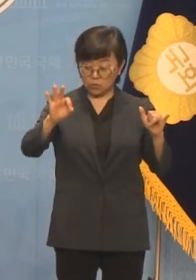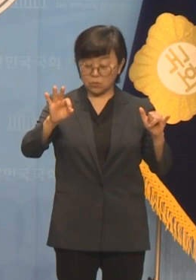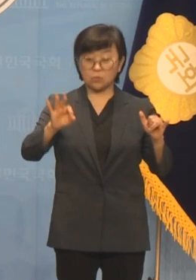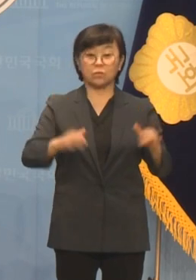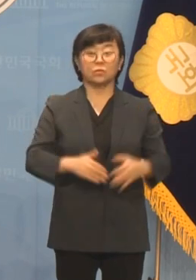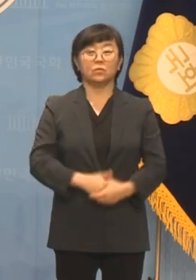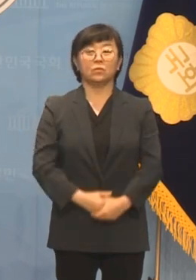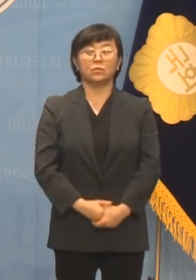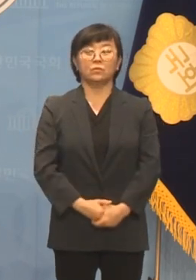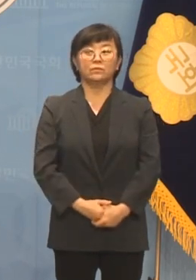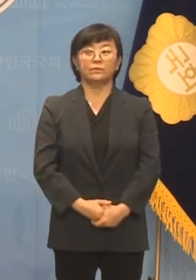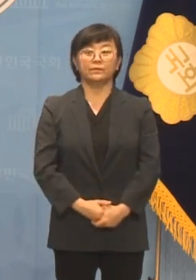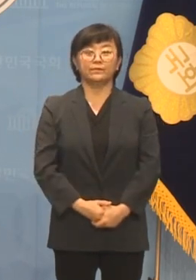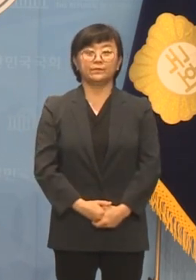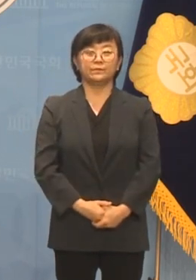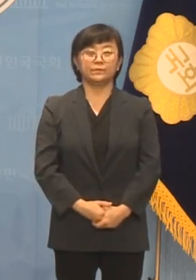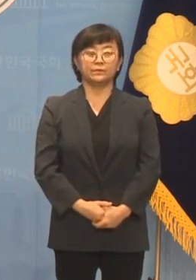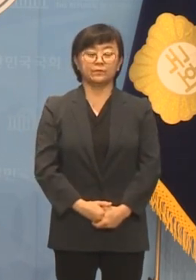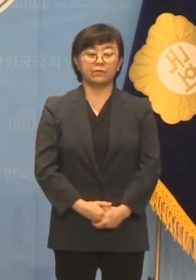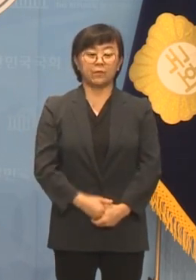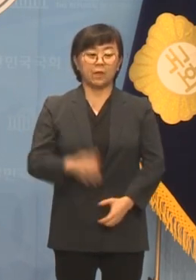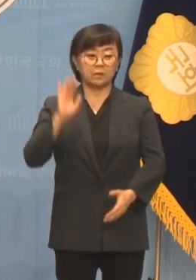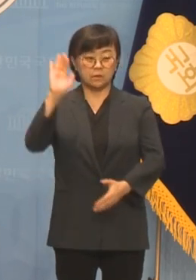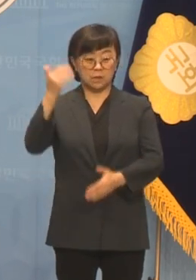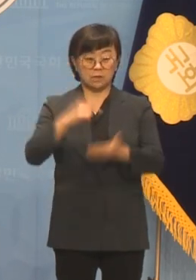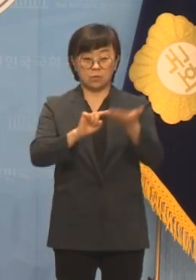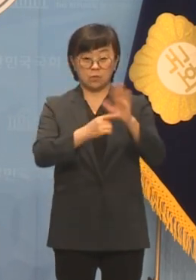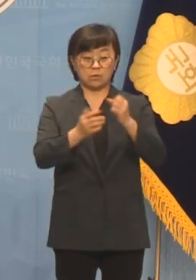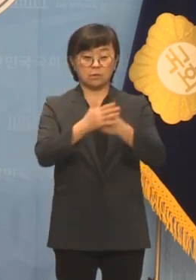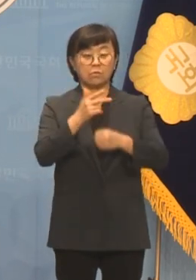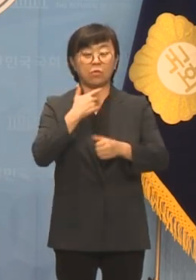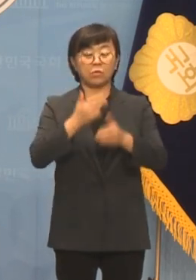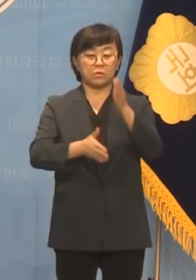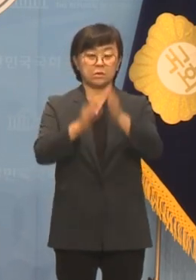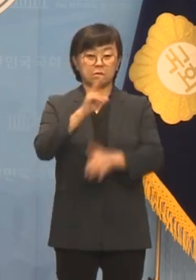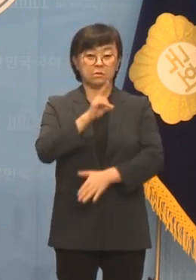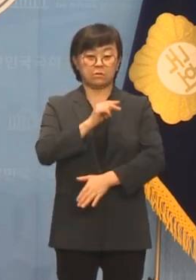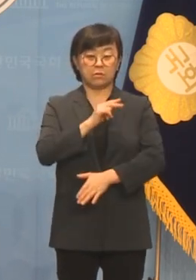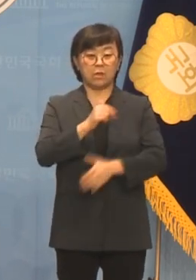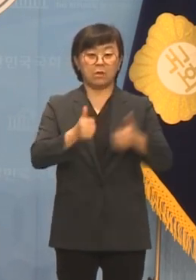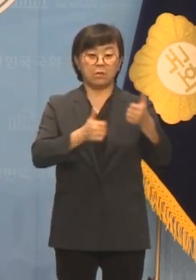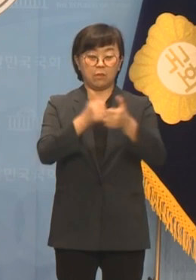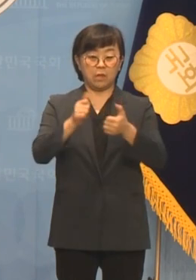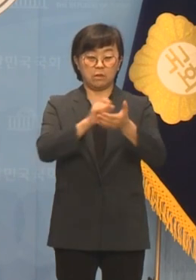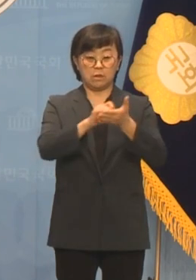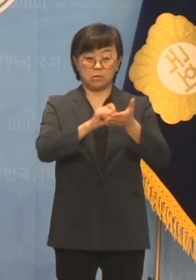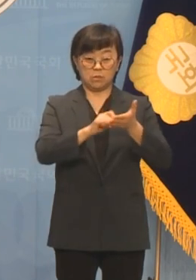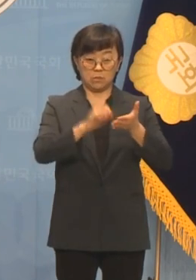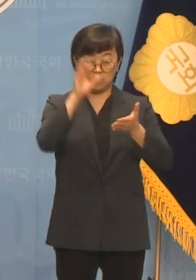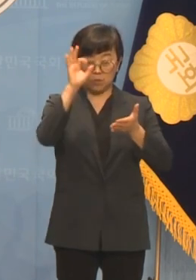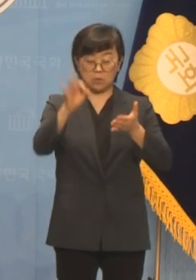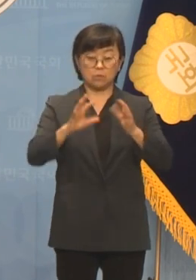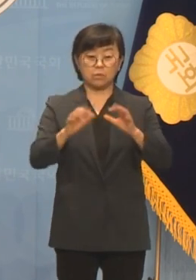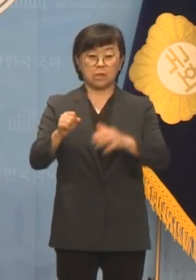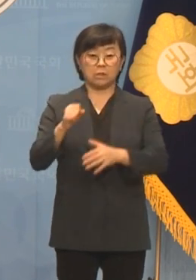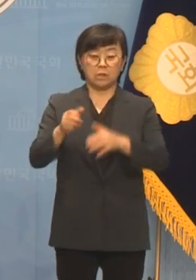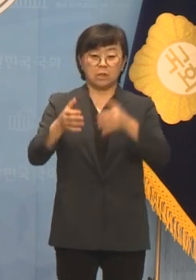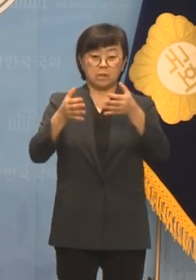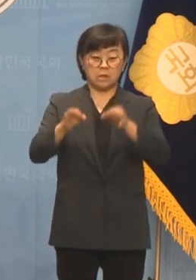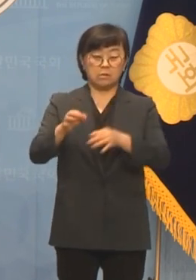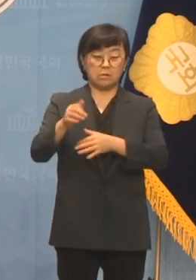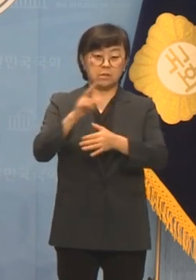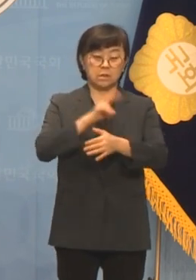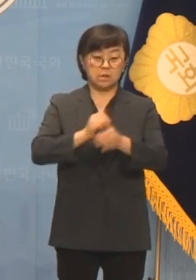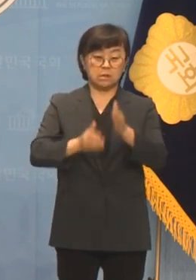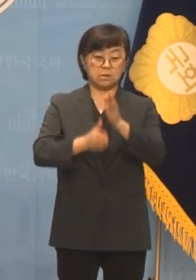것입니까? 최근 공개된 보령시의회 회의록을 통해 국민의힘 김재관